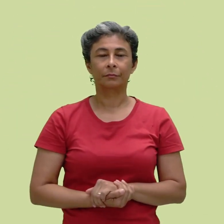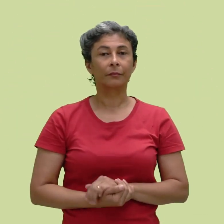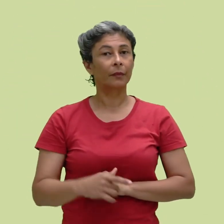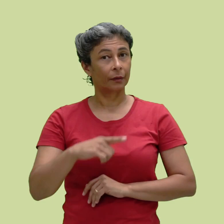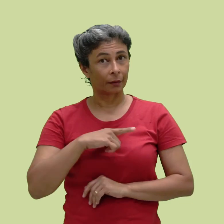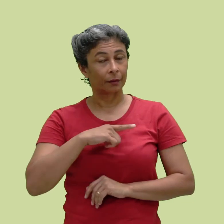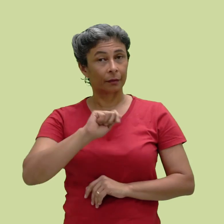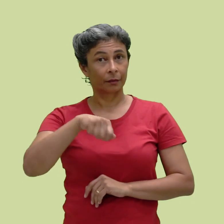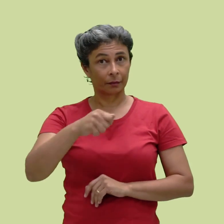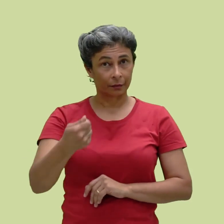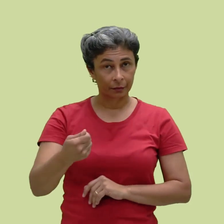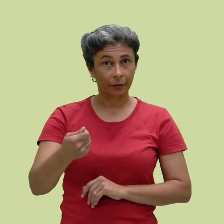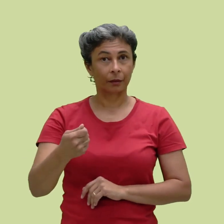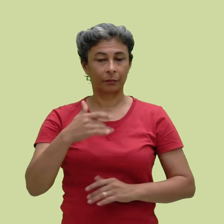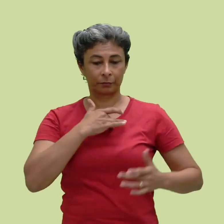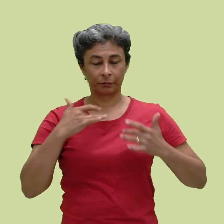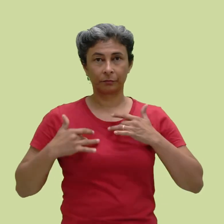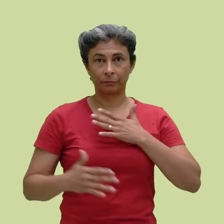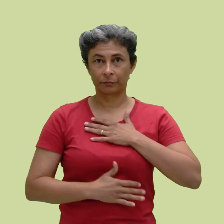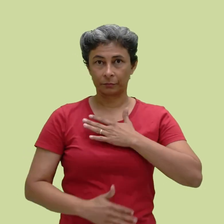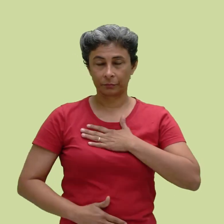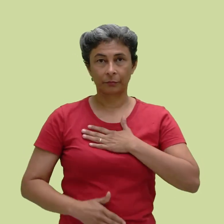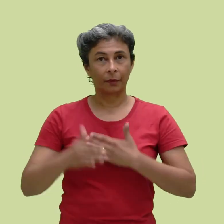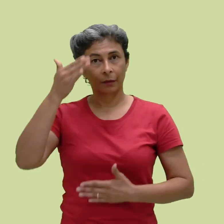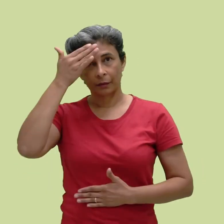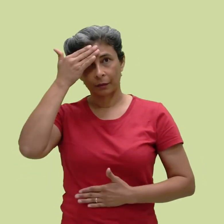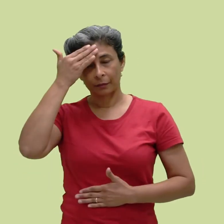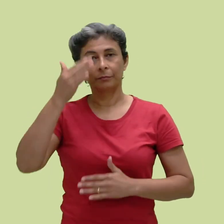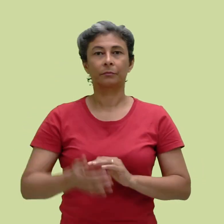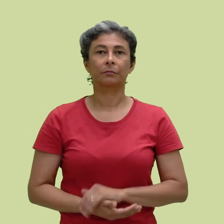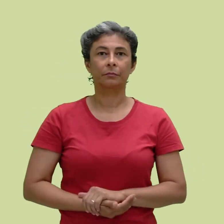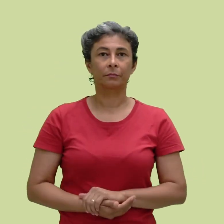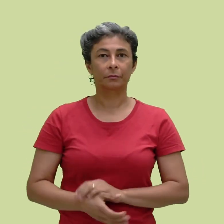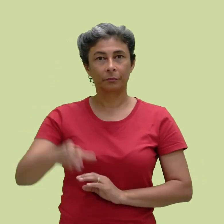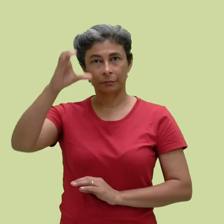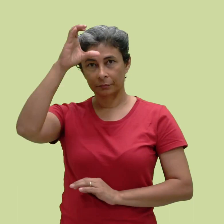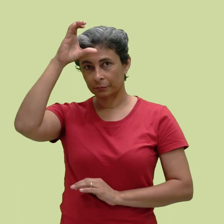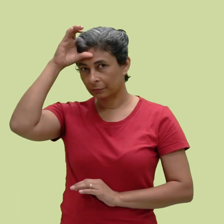Temos sinais também em algumas partes do corpo. Na testa, temos tio